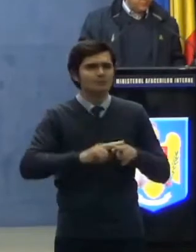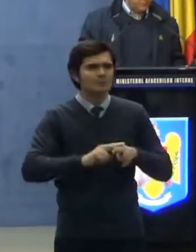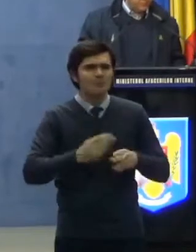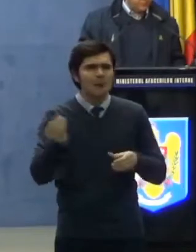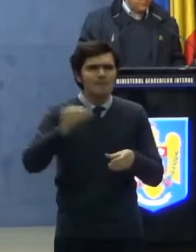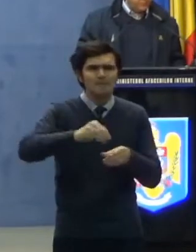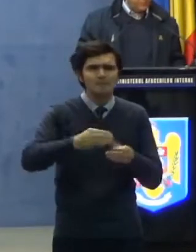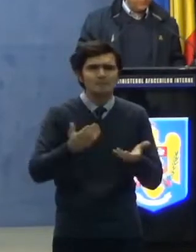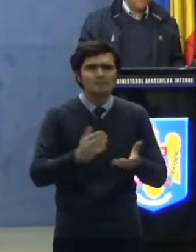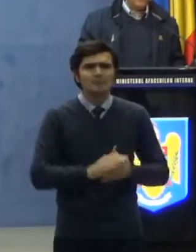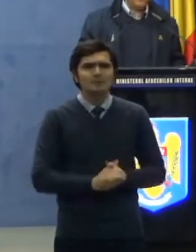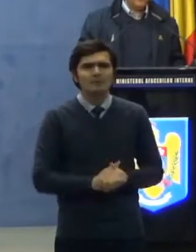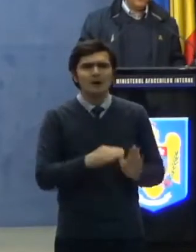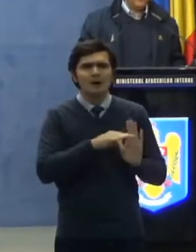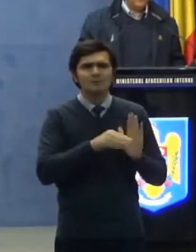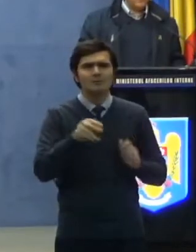urmează.